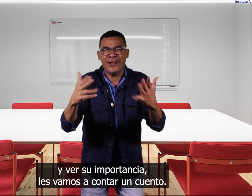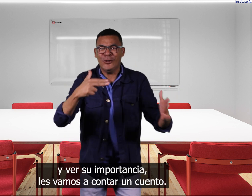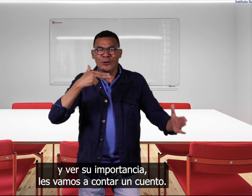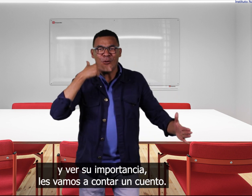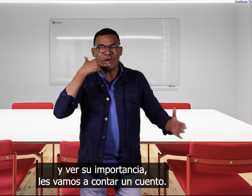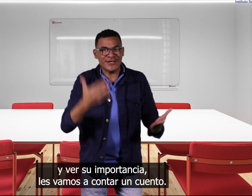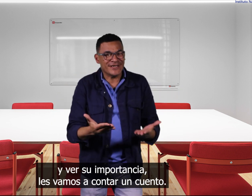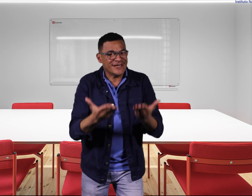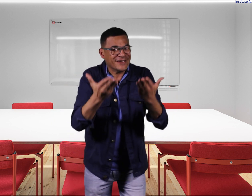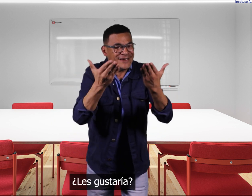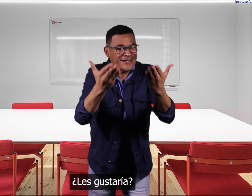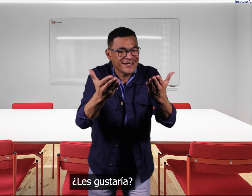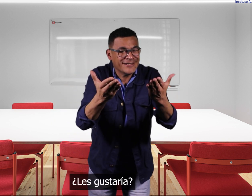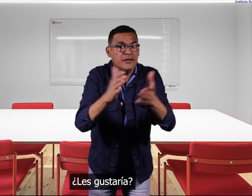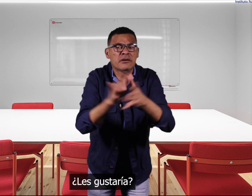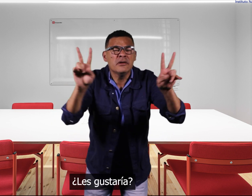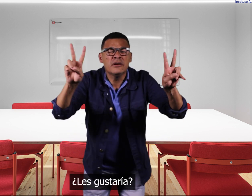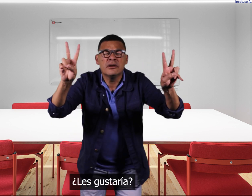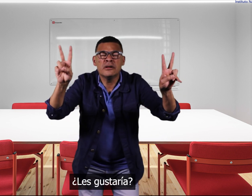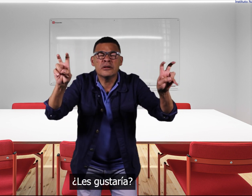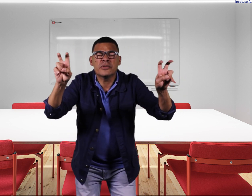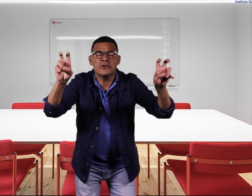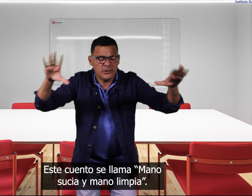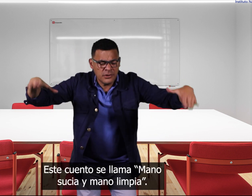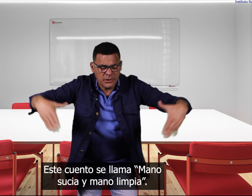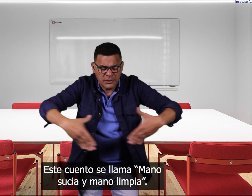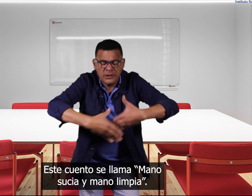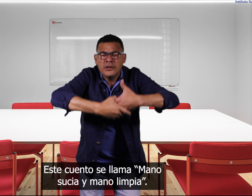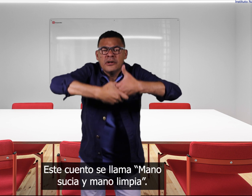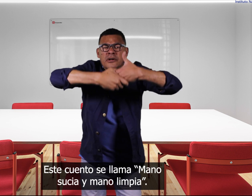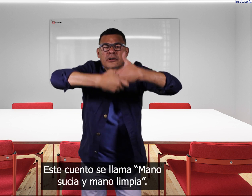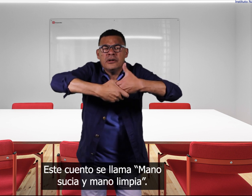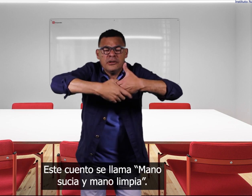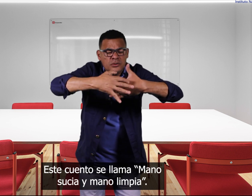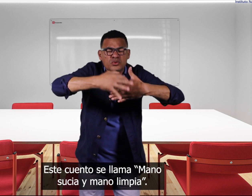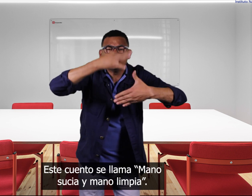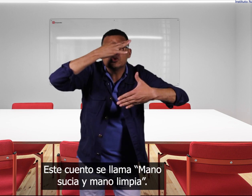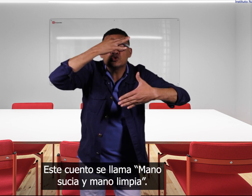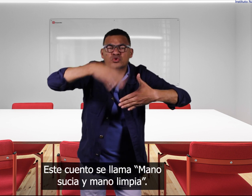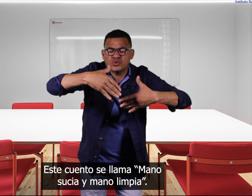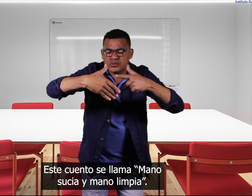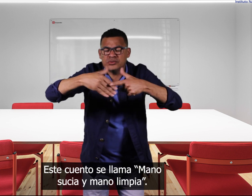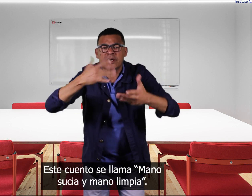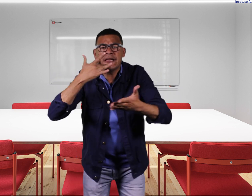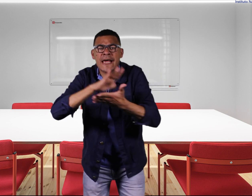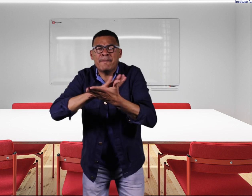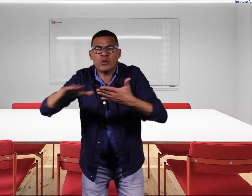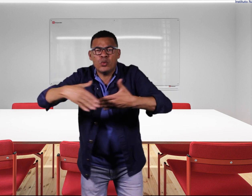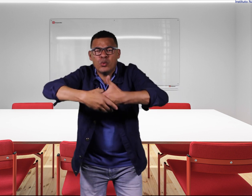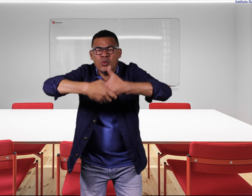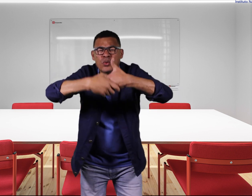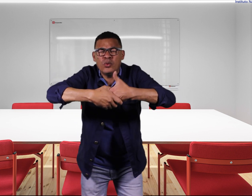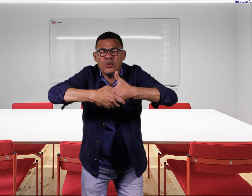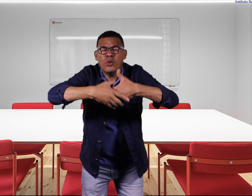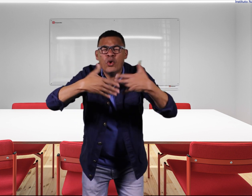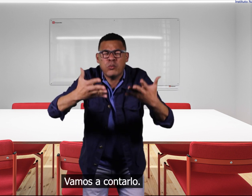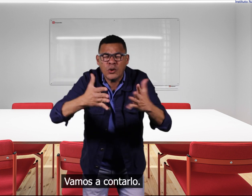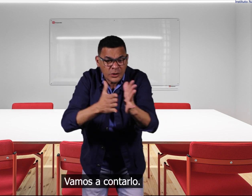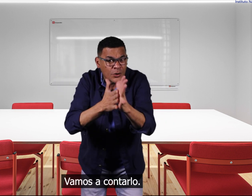a contar un cuento les gustaría bueno este cuento se llama mano sucia y mano limpia vamos a